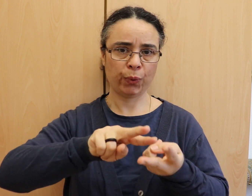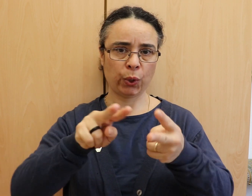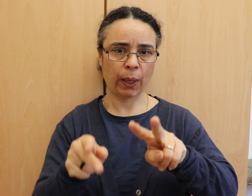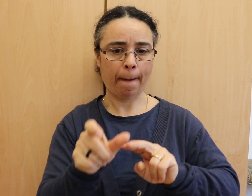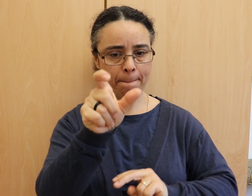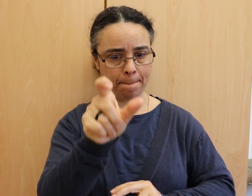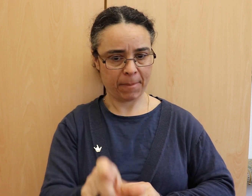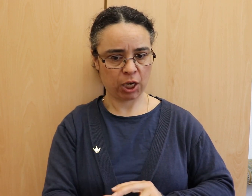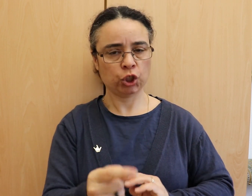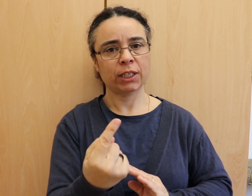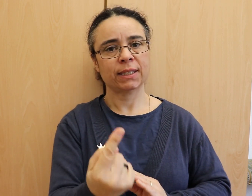Christus.